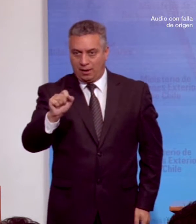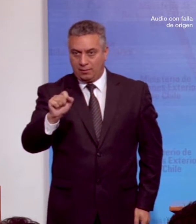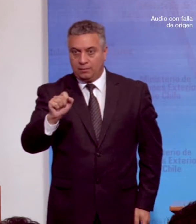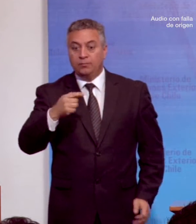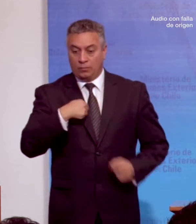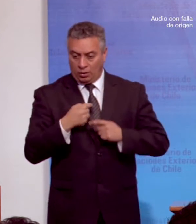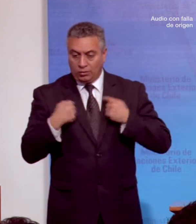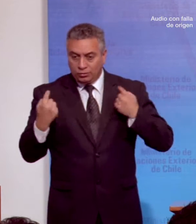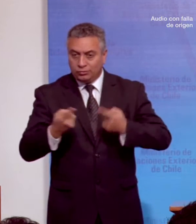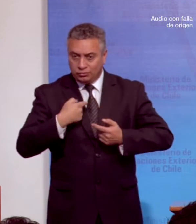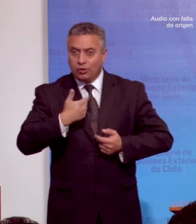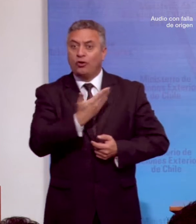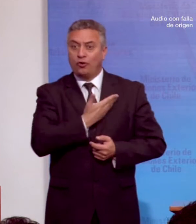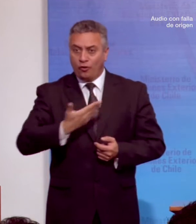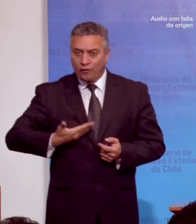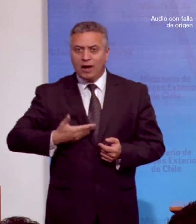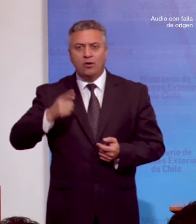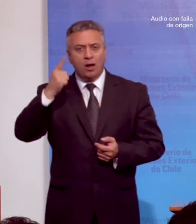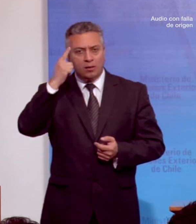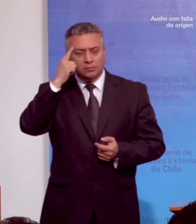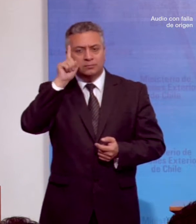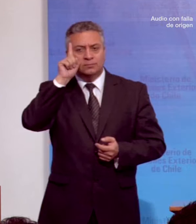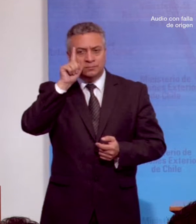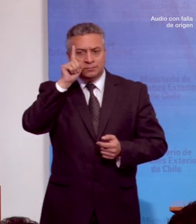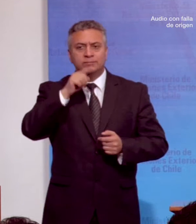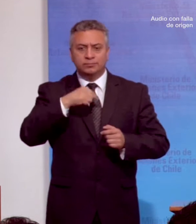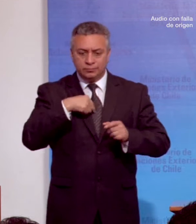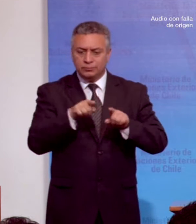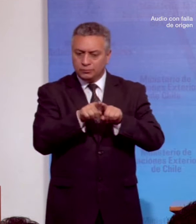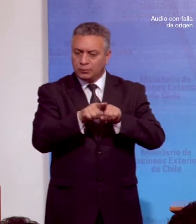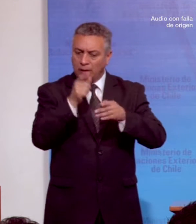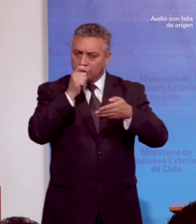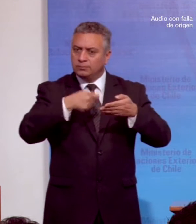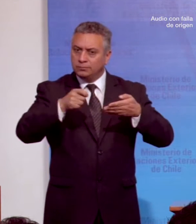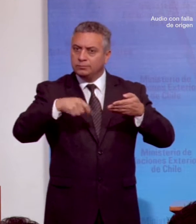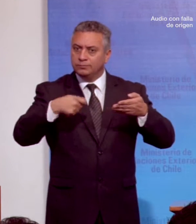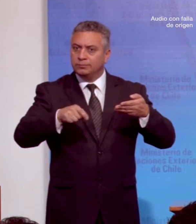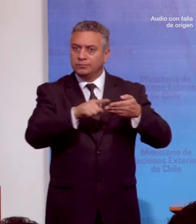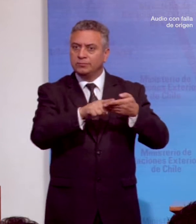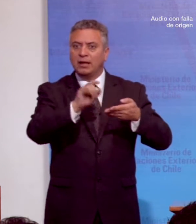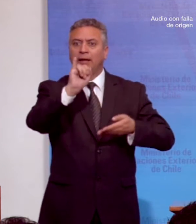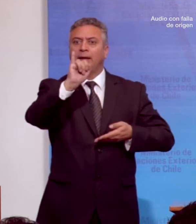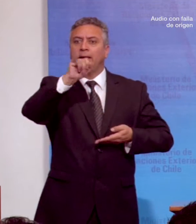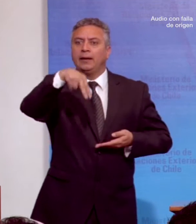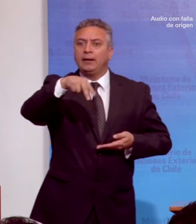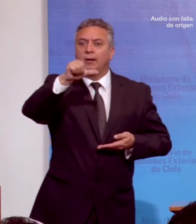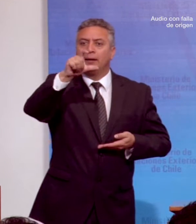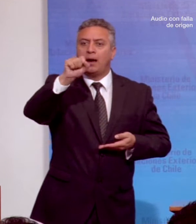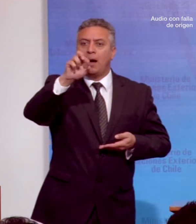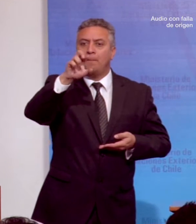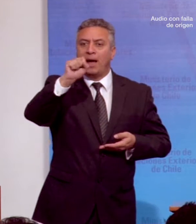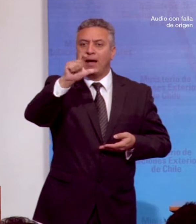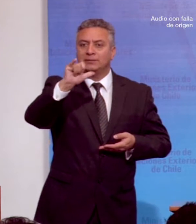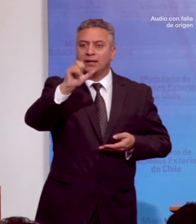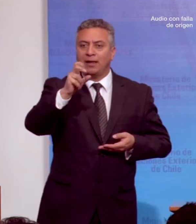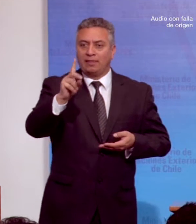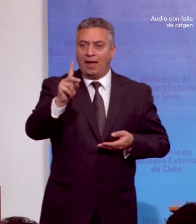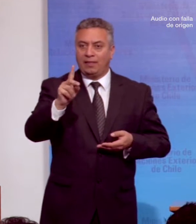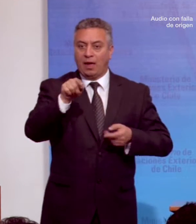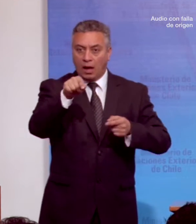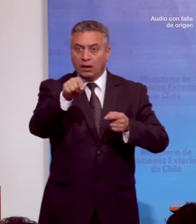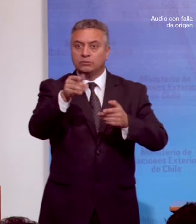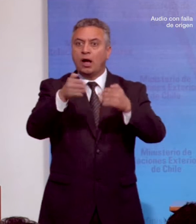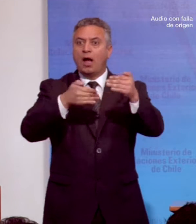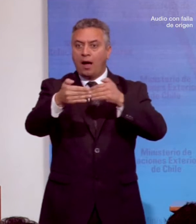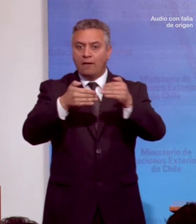propuesto revisar una antigua institución de nuestro ordenamiento jurídico, la incapacidad, que restringe y a veces suprime